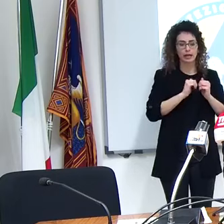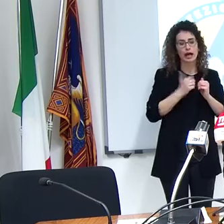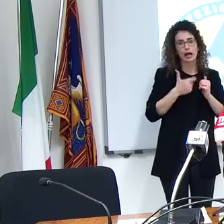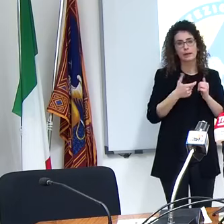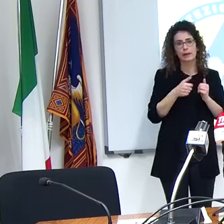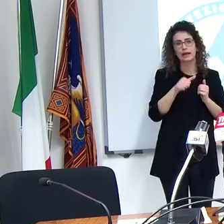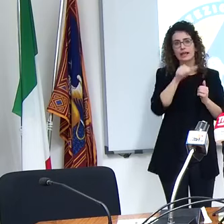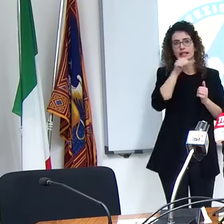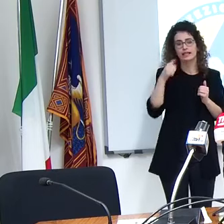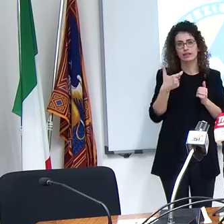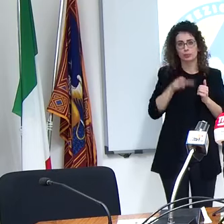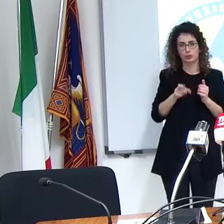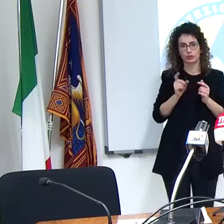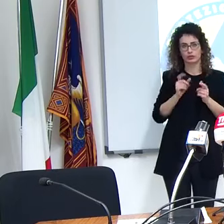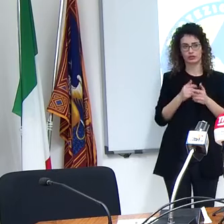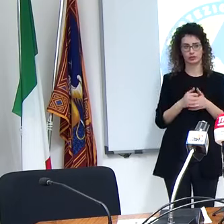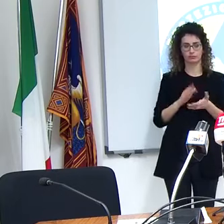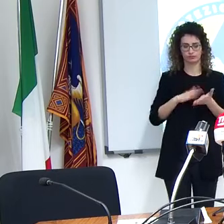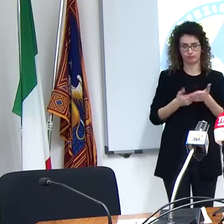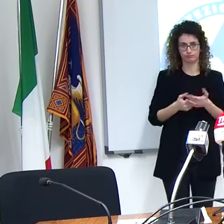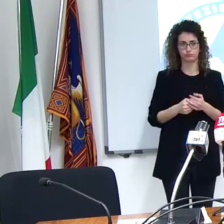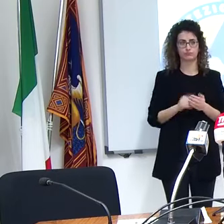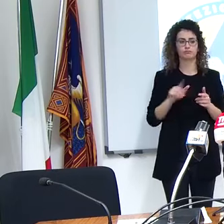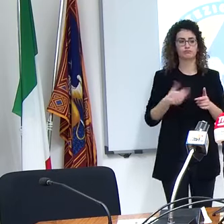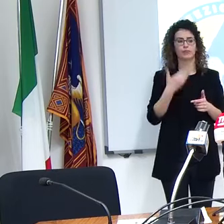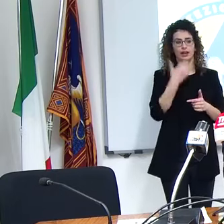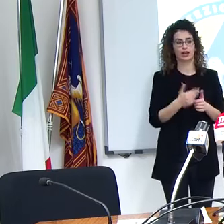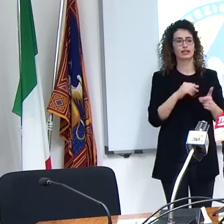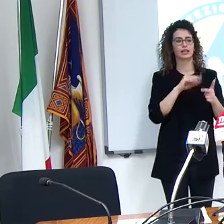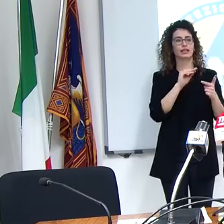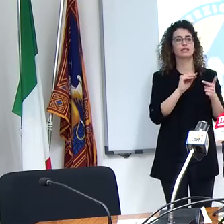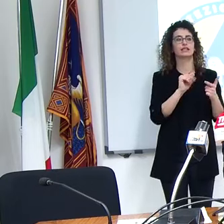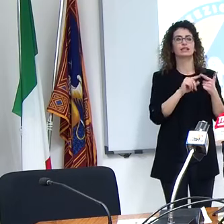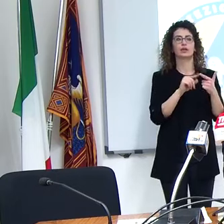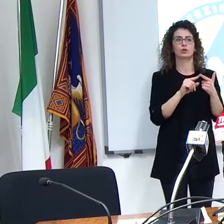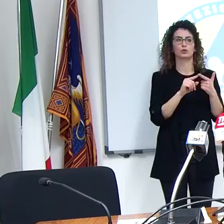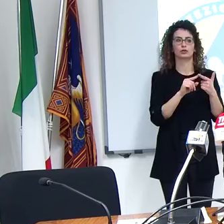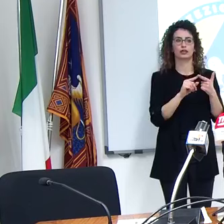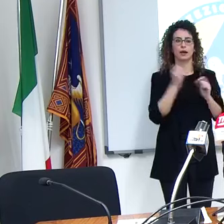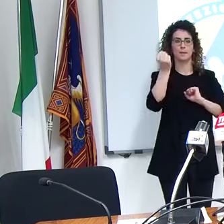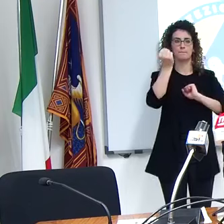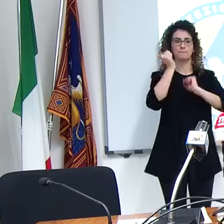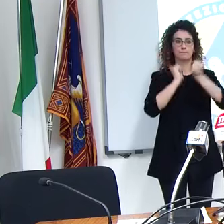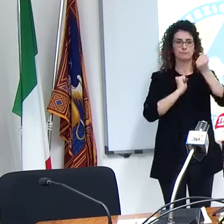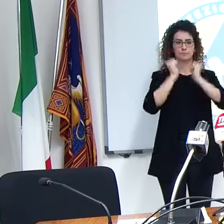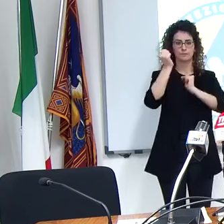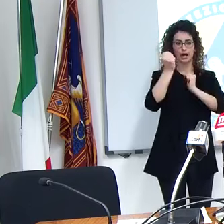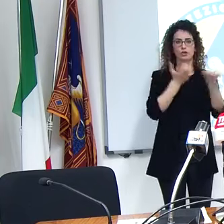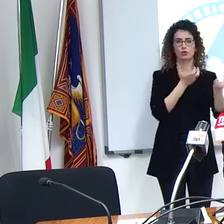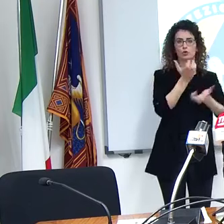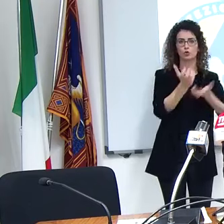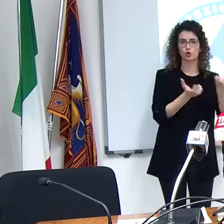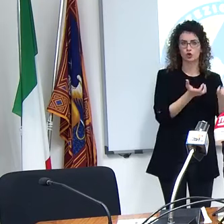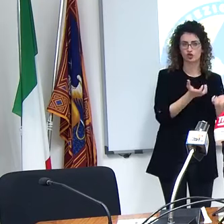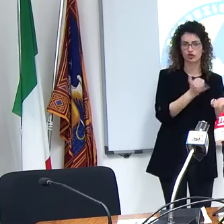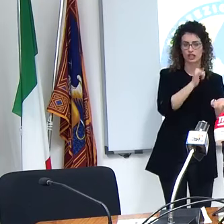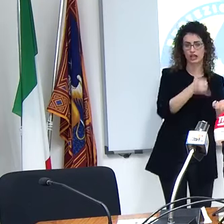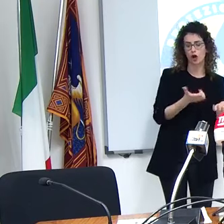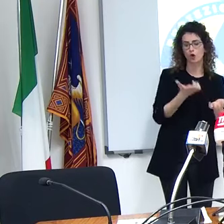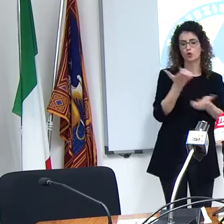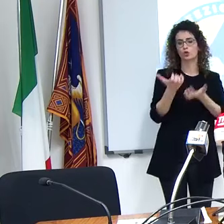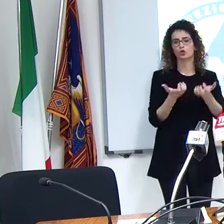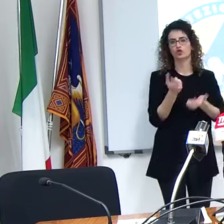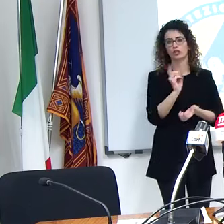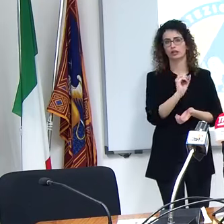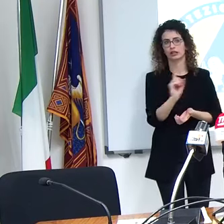motivazioni bene grazie la seconda i bar con o senza cucina che hanno un codice a